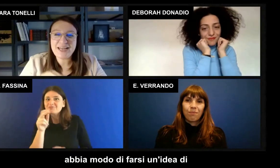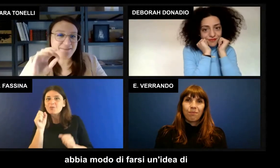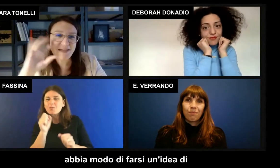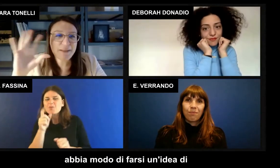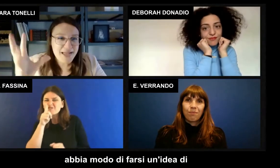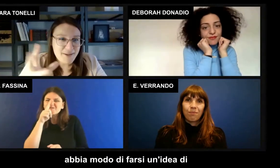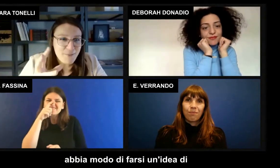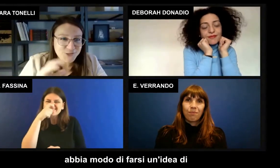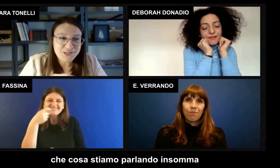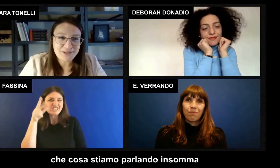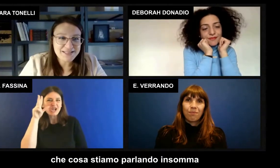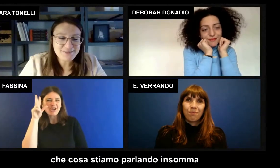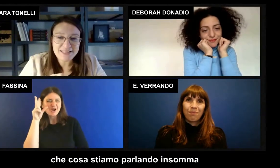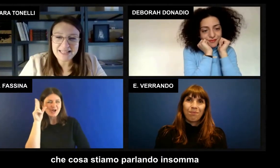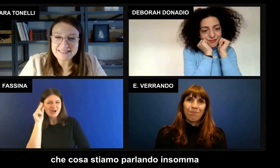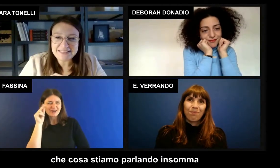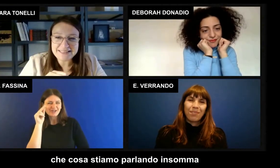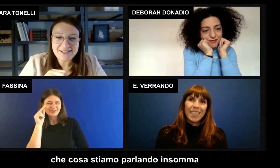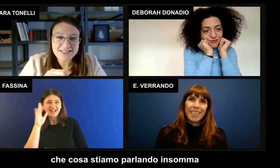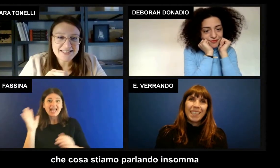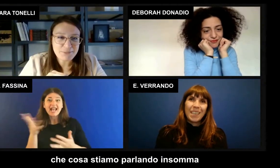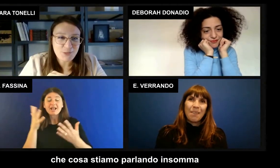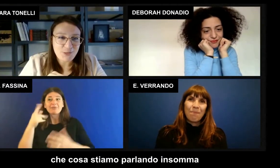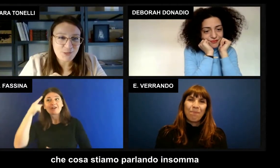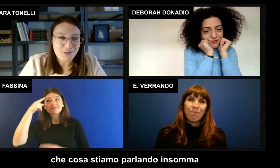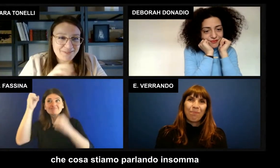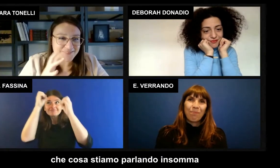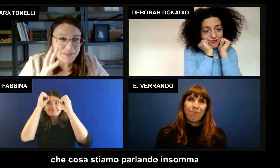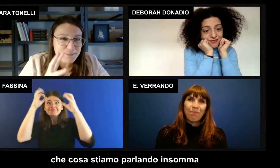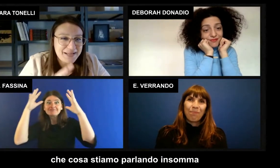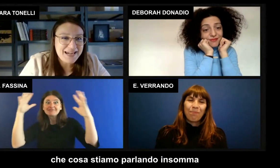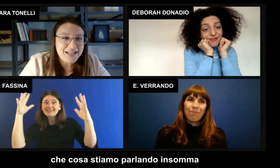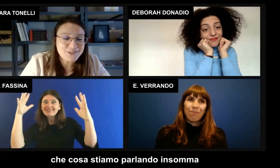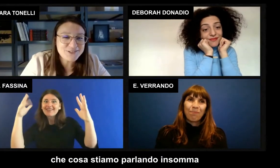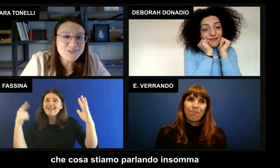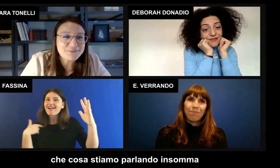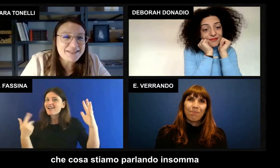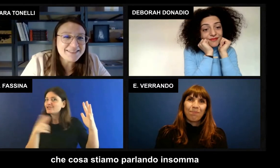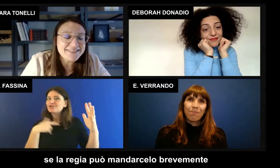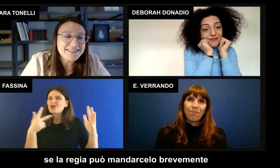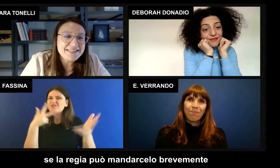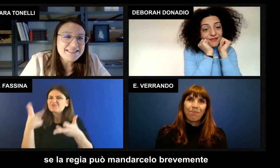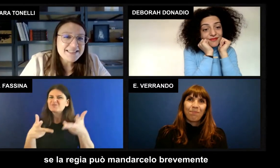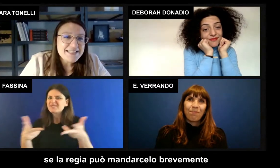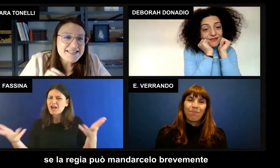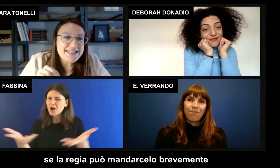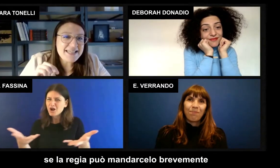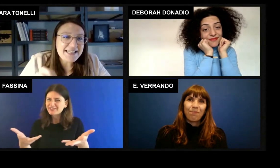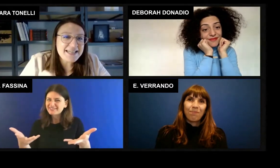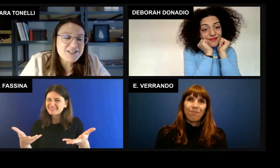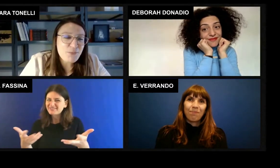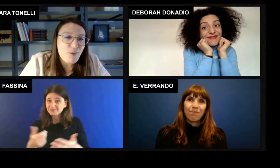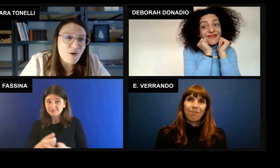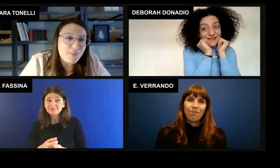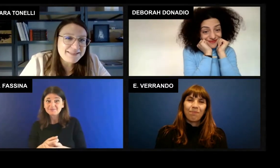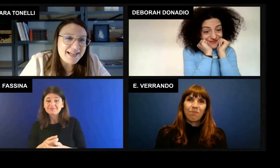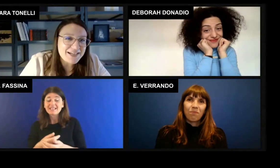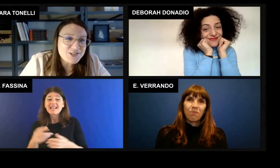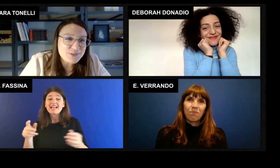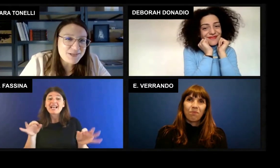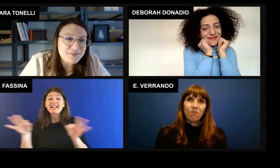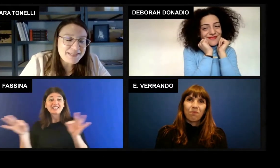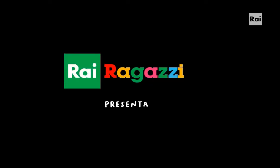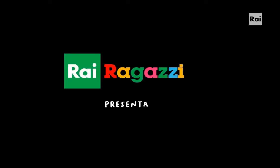conoscere abbia modo di farsi un'idea di che cosa stiamo parlando insomma se lei già può